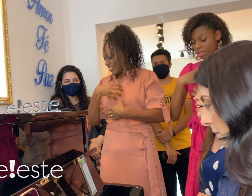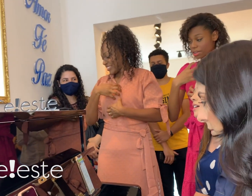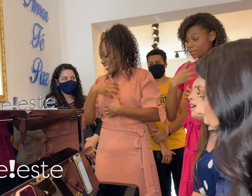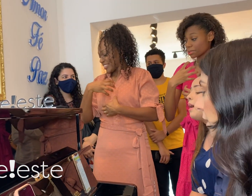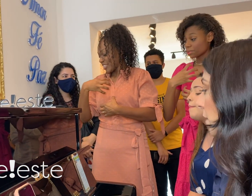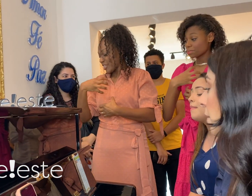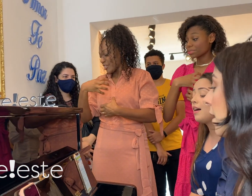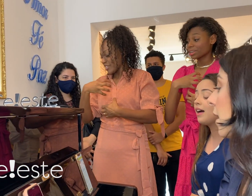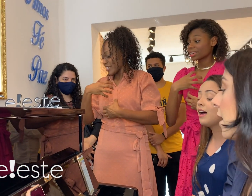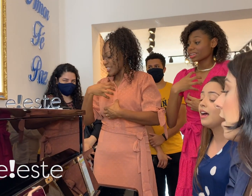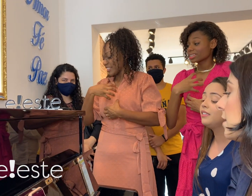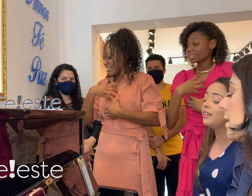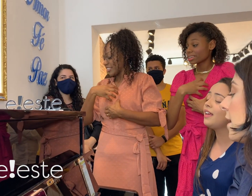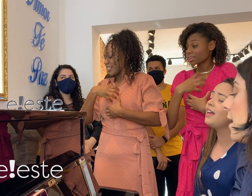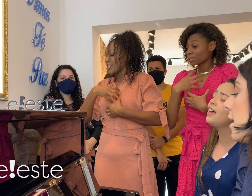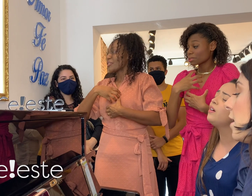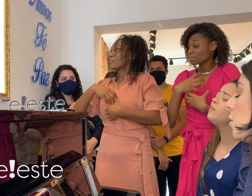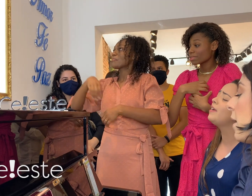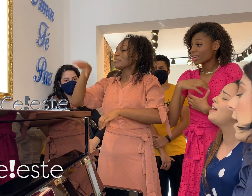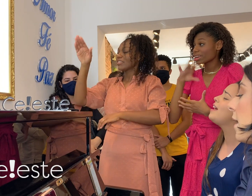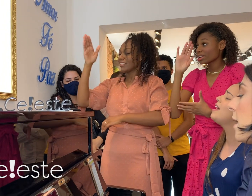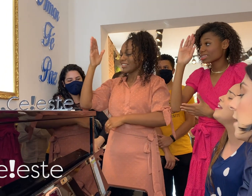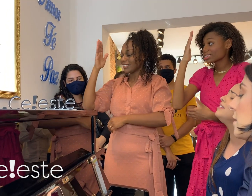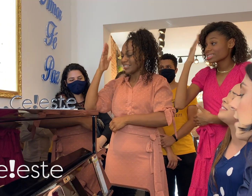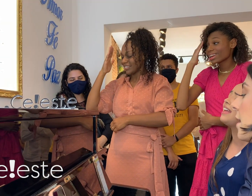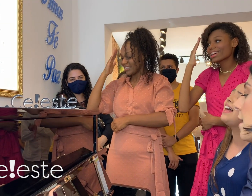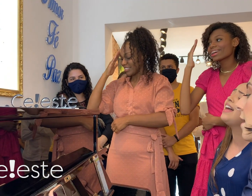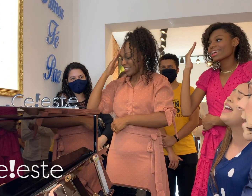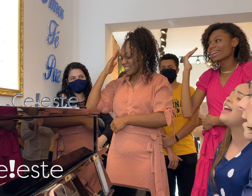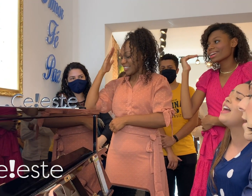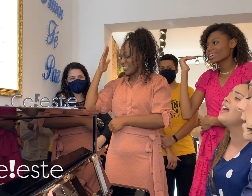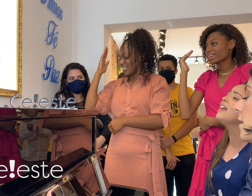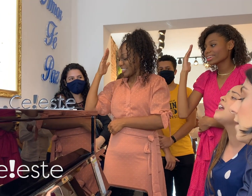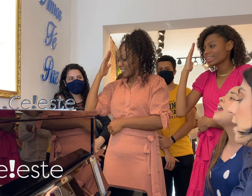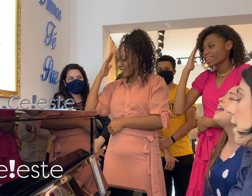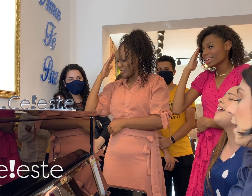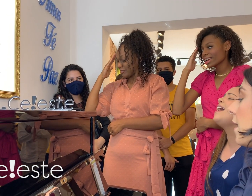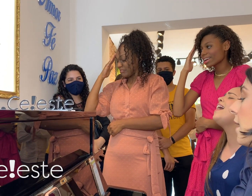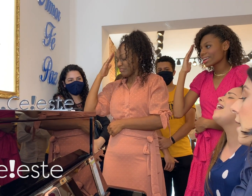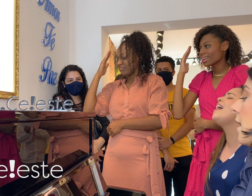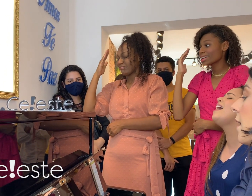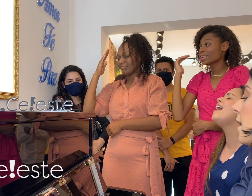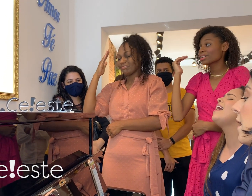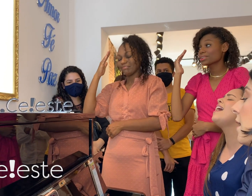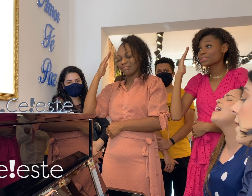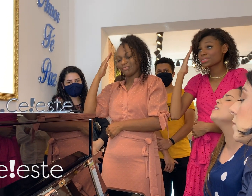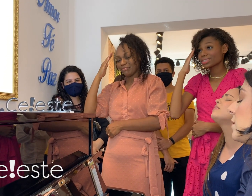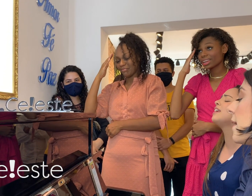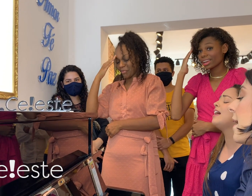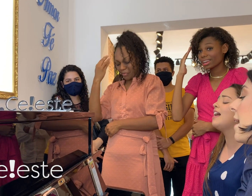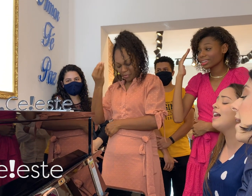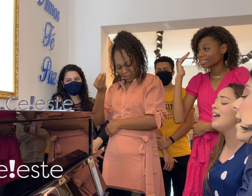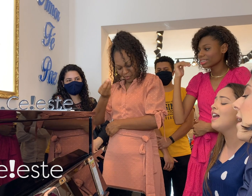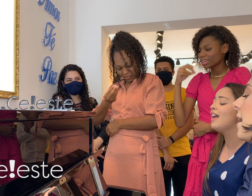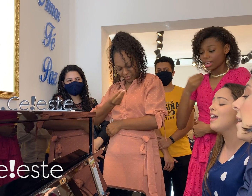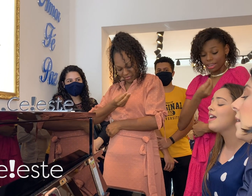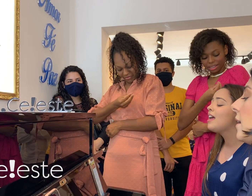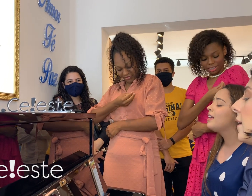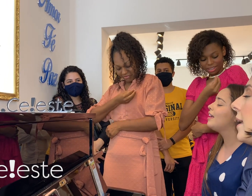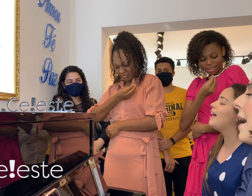Mas eu bem sei, eu sei Que